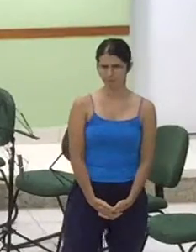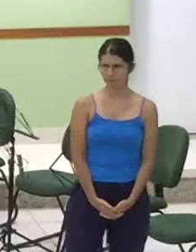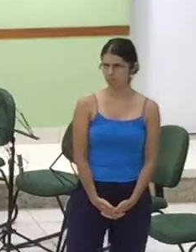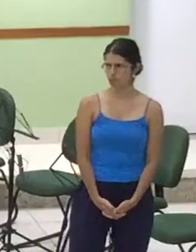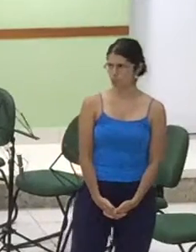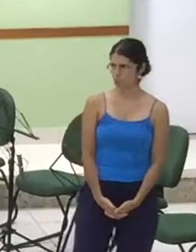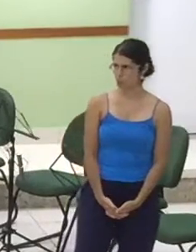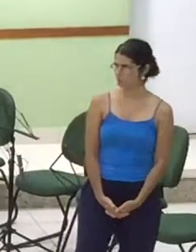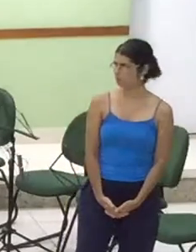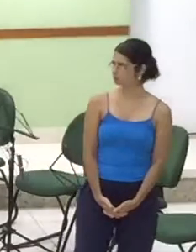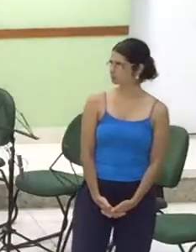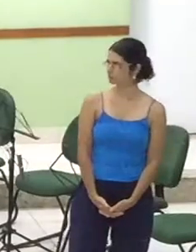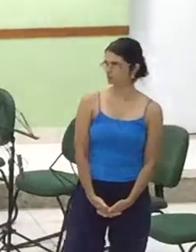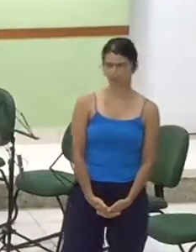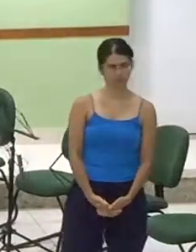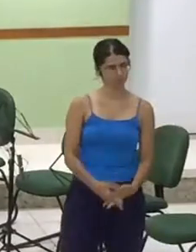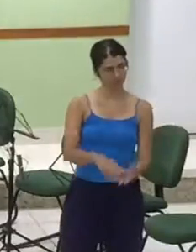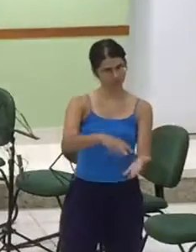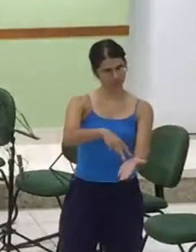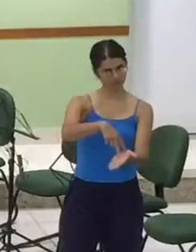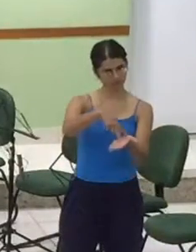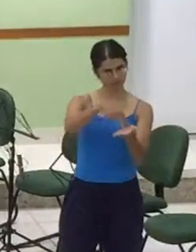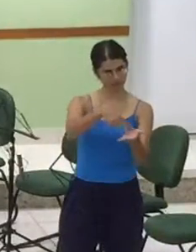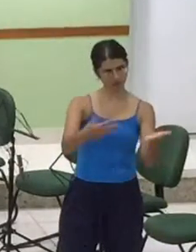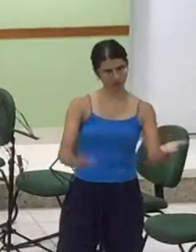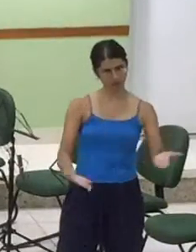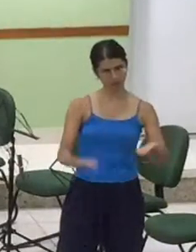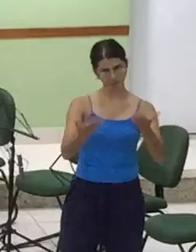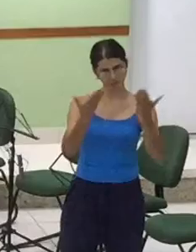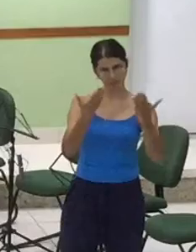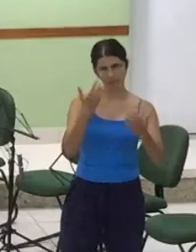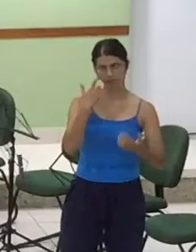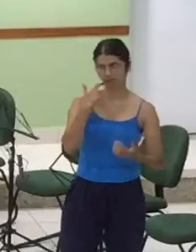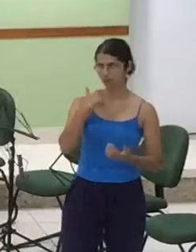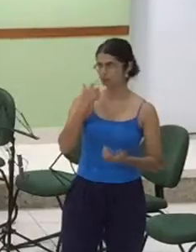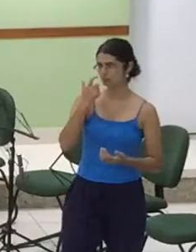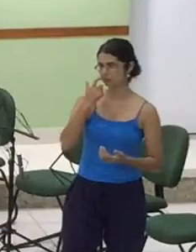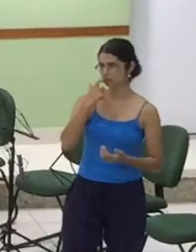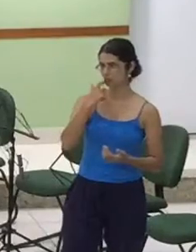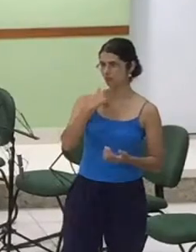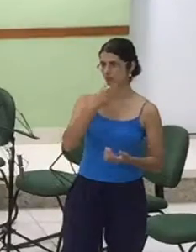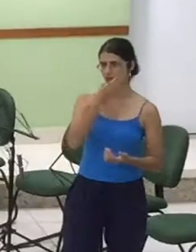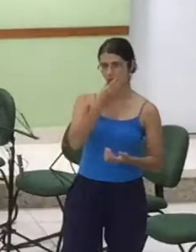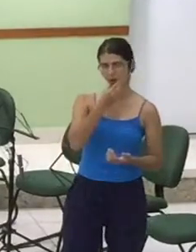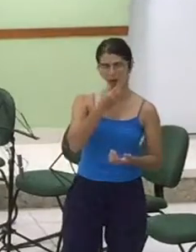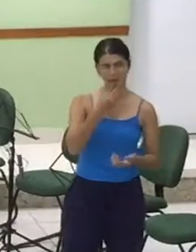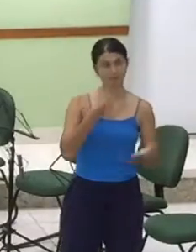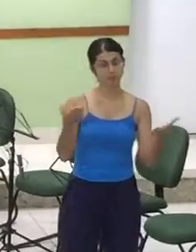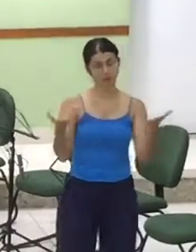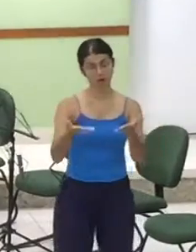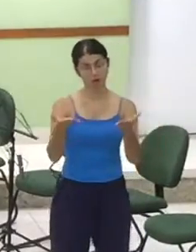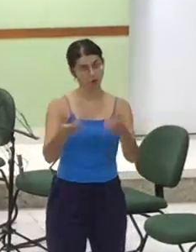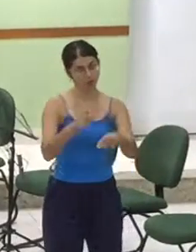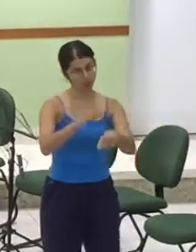Vamos pôr em amor Vamos pôr Mais uma vez ao Senhor É o momento dos nossos dízimos e ofertas